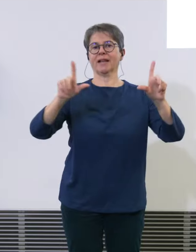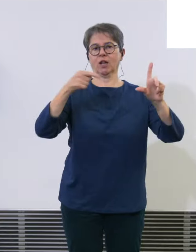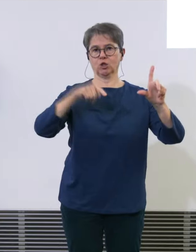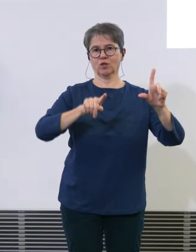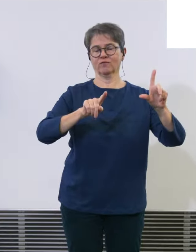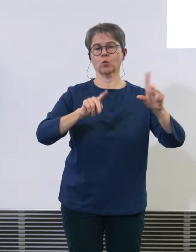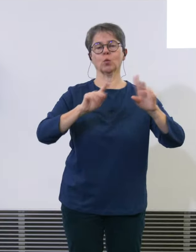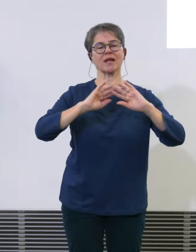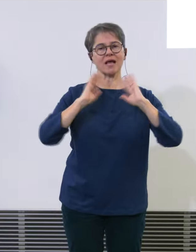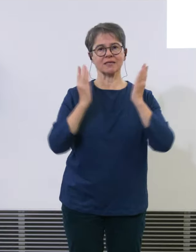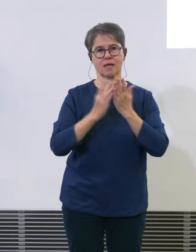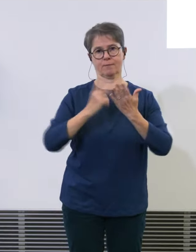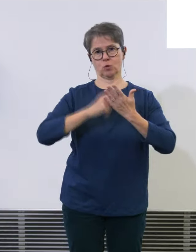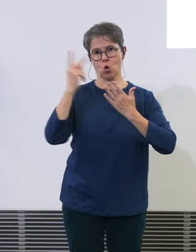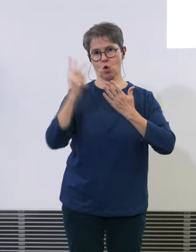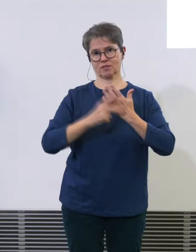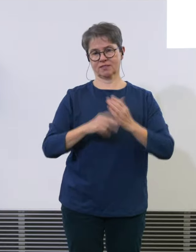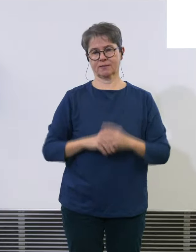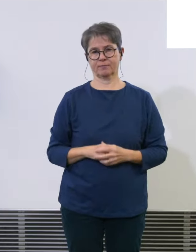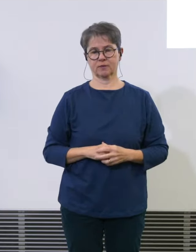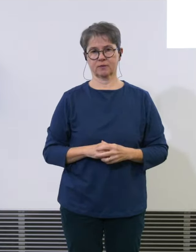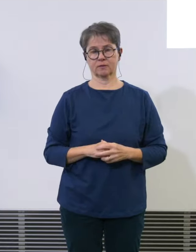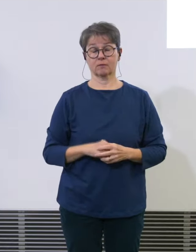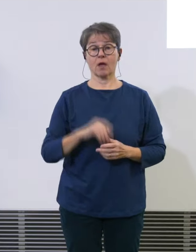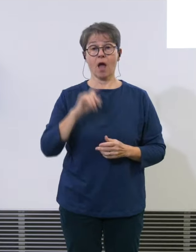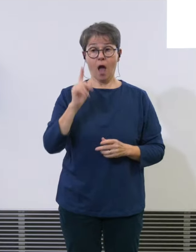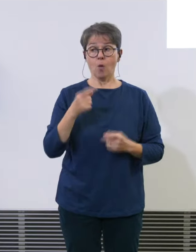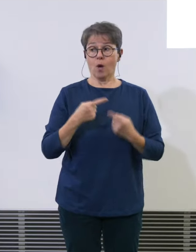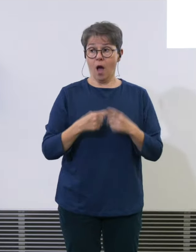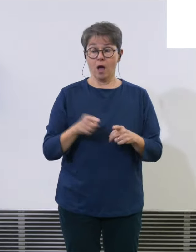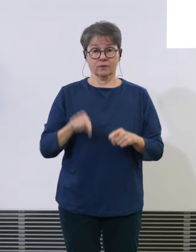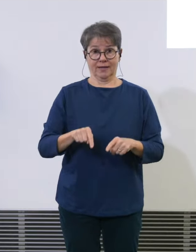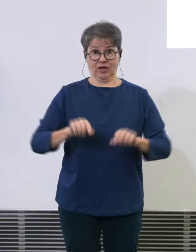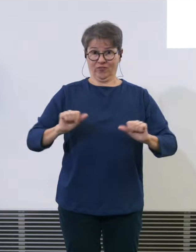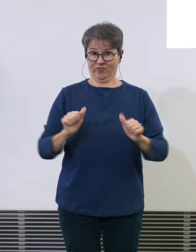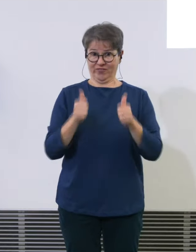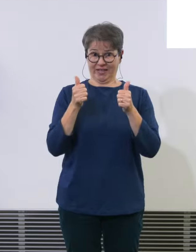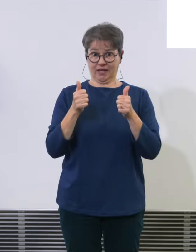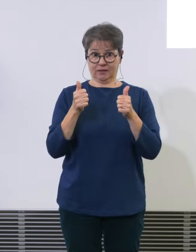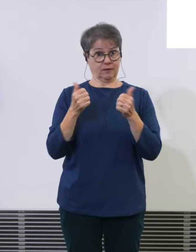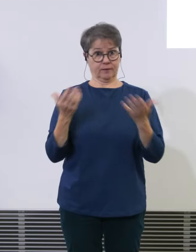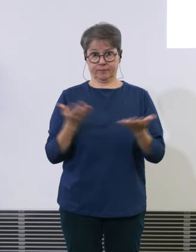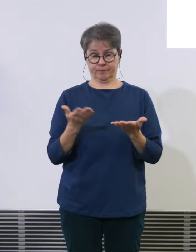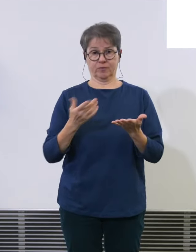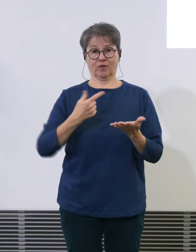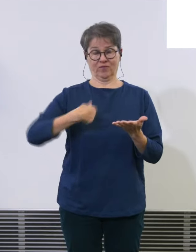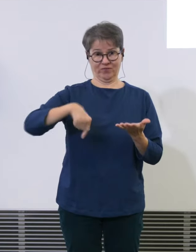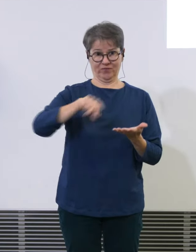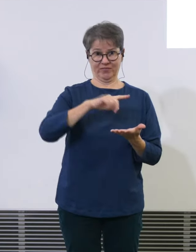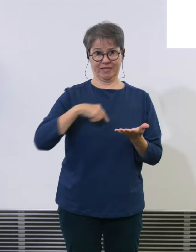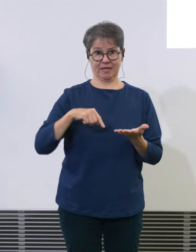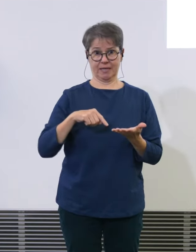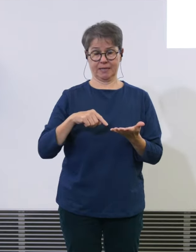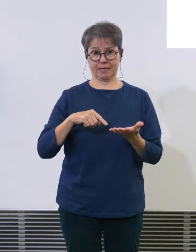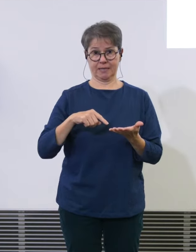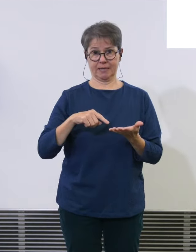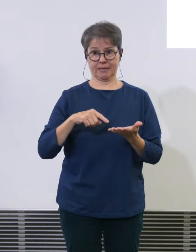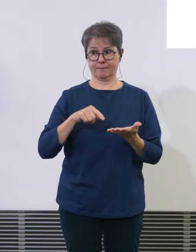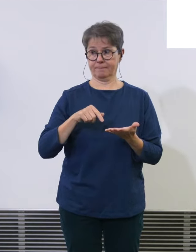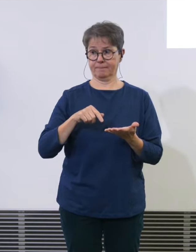Konzept. Das andere, was da auch wichtig ist, ist, wenn wir auf die Piste 28 landen,